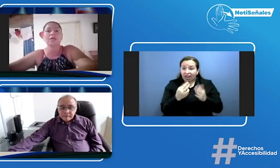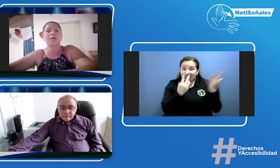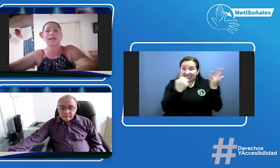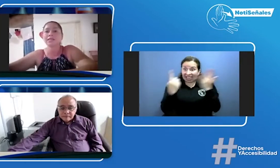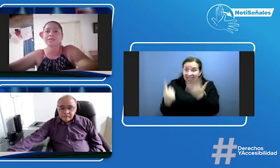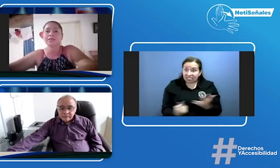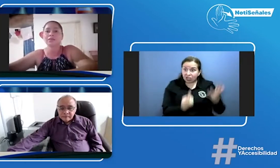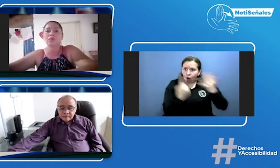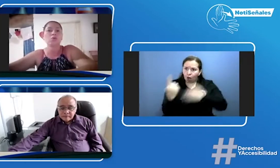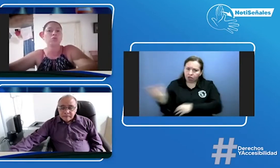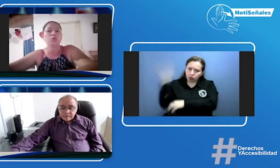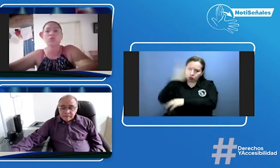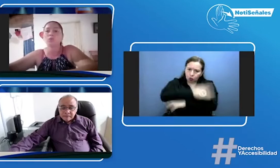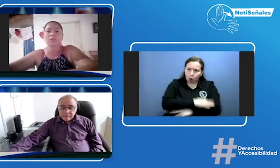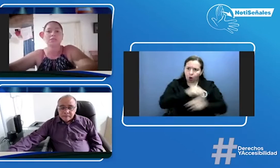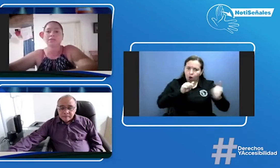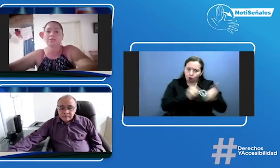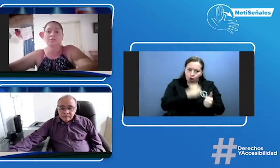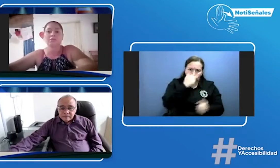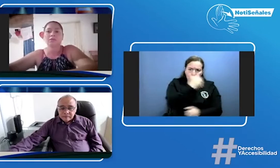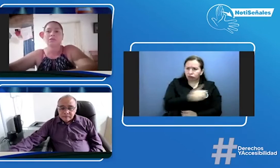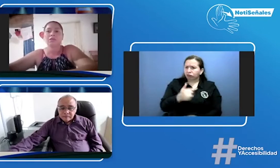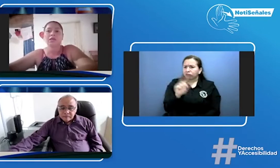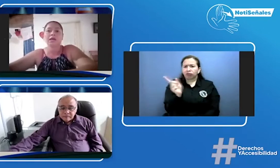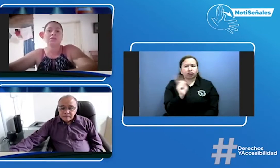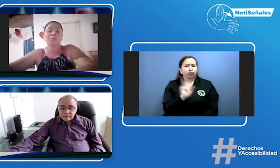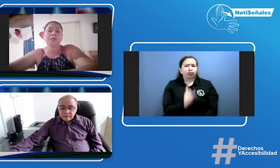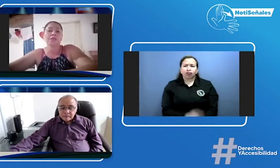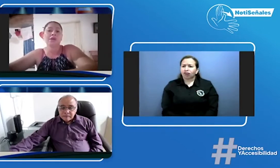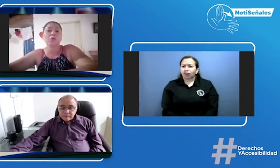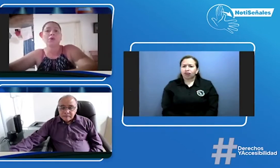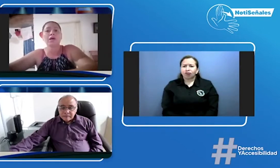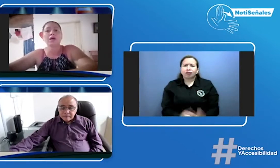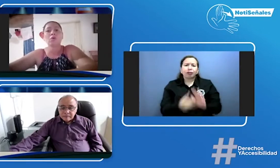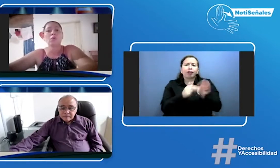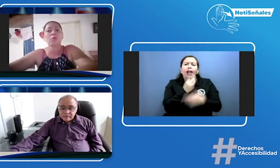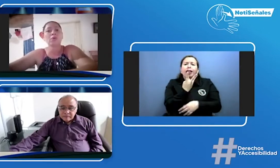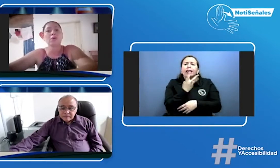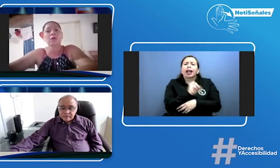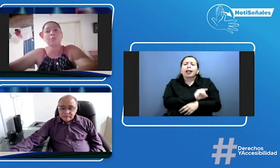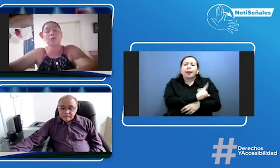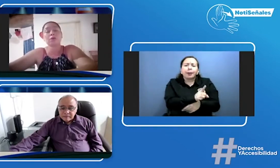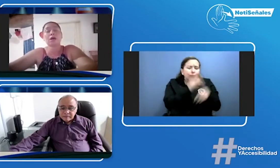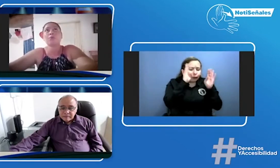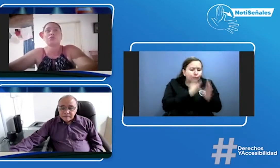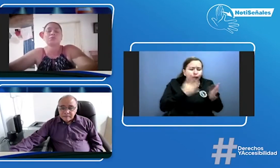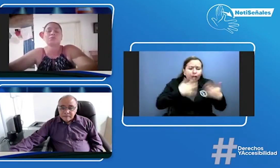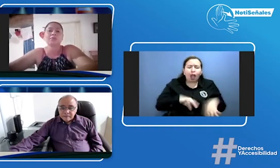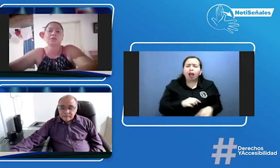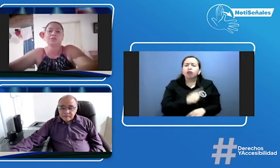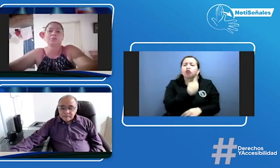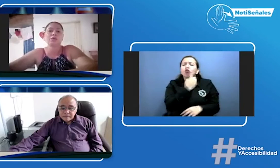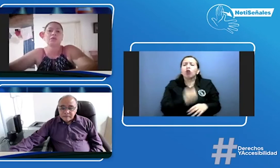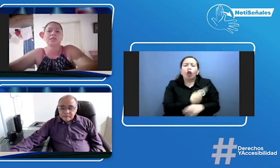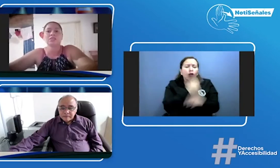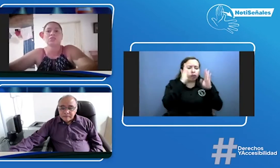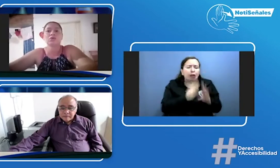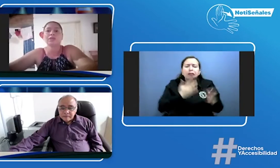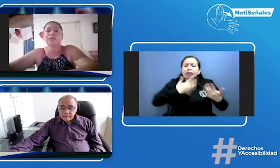clase con los niños no están tan media hora o una hora por aproximadamente pero las seis horas del